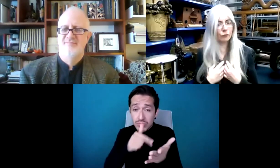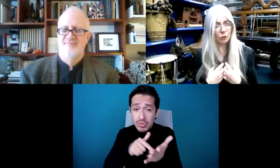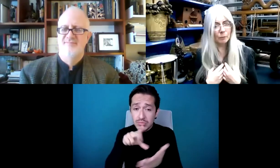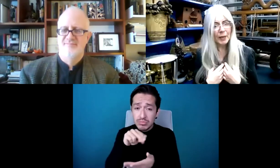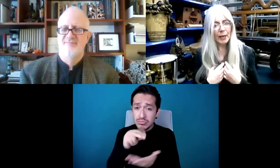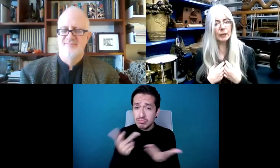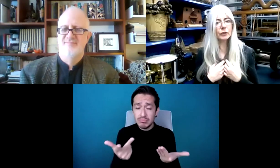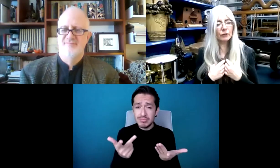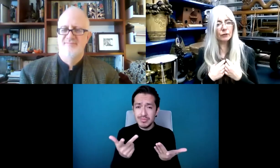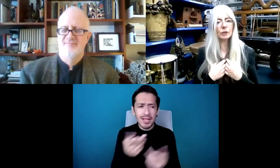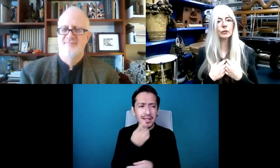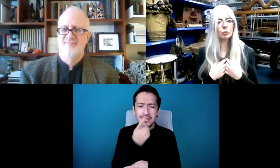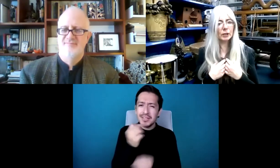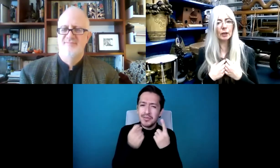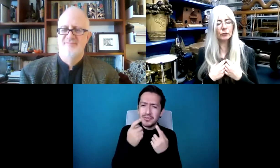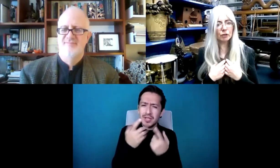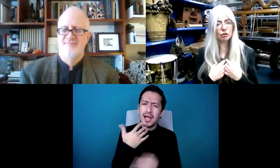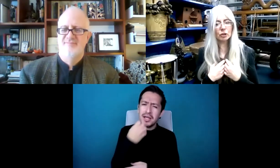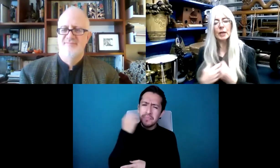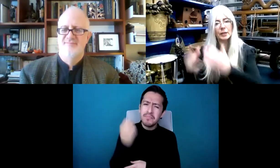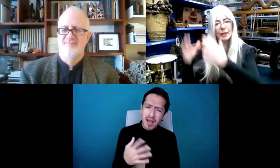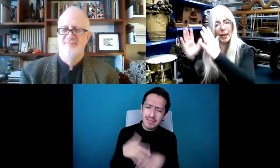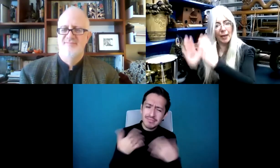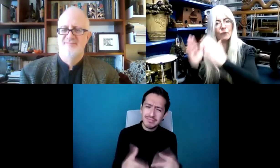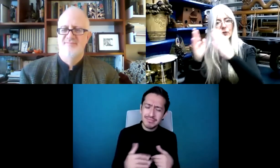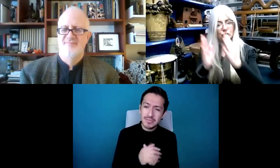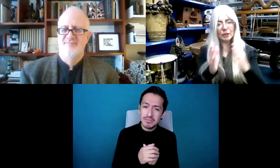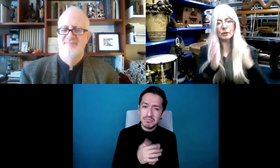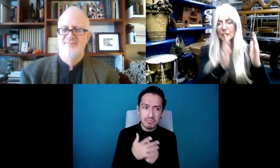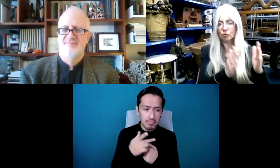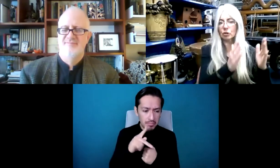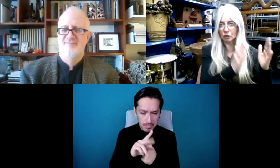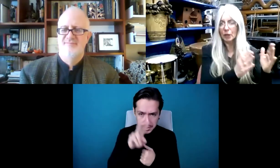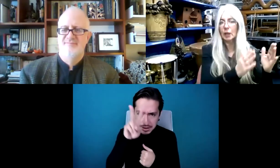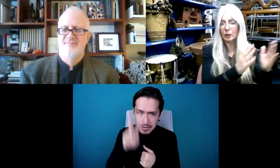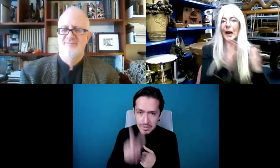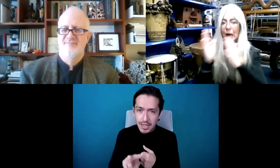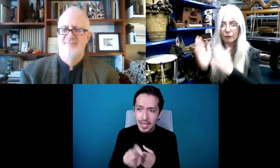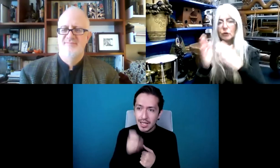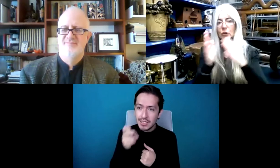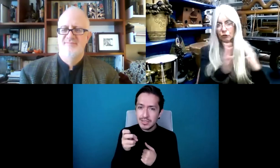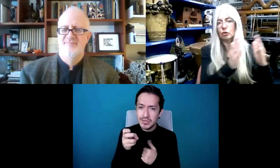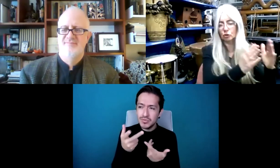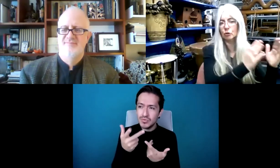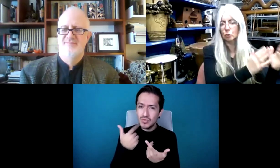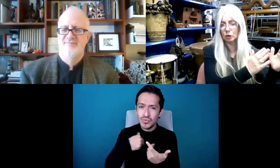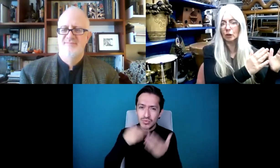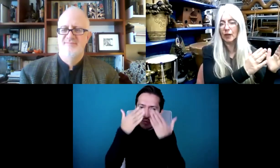maravilloso. Pero eso ha sido de gran impacto y nos ha dado, nos ha llevado a darnos cuenta de que cada